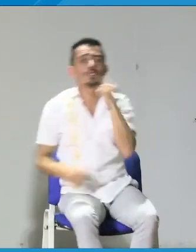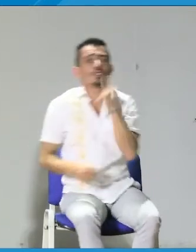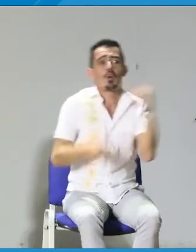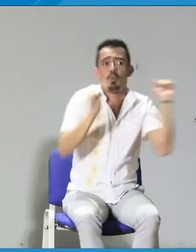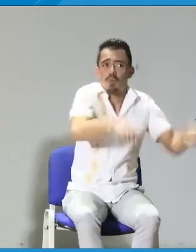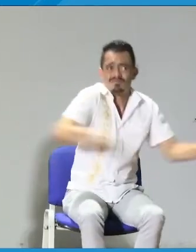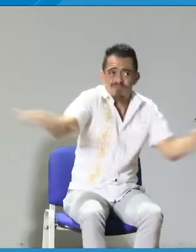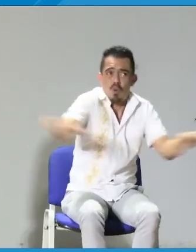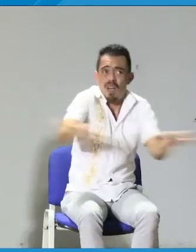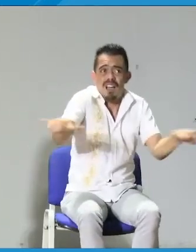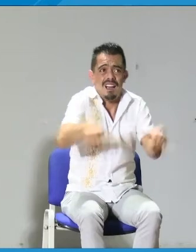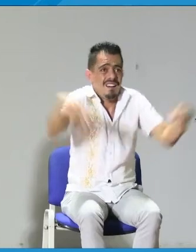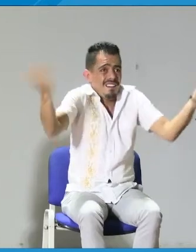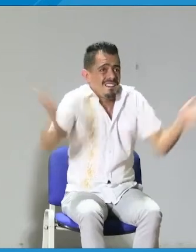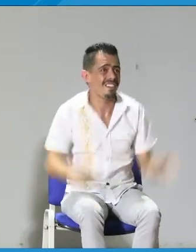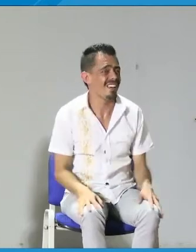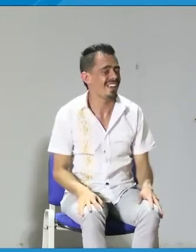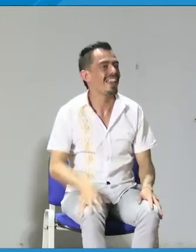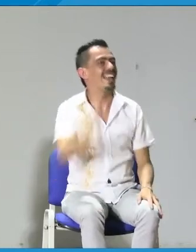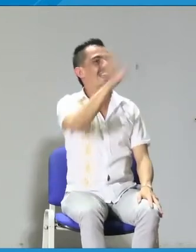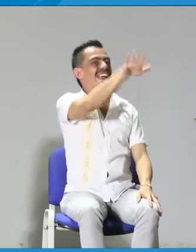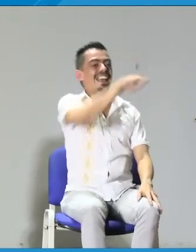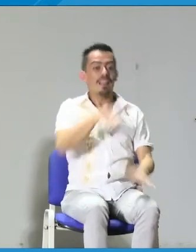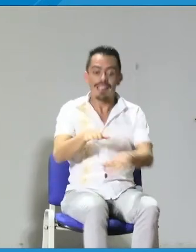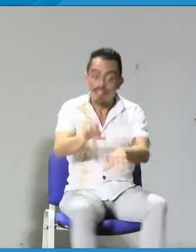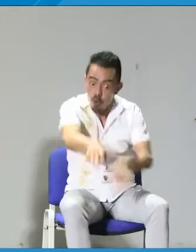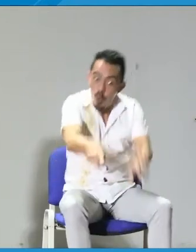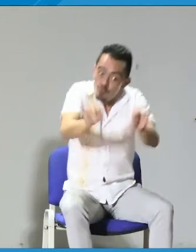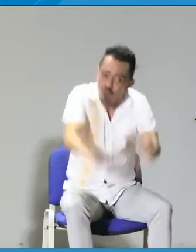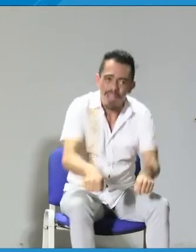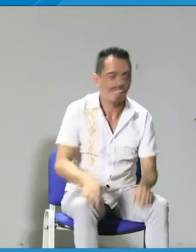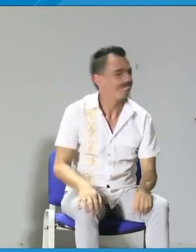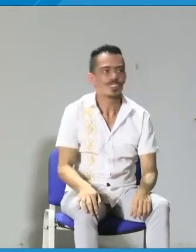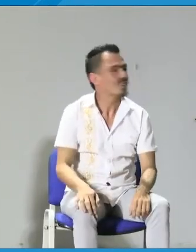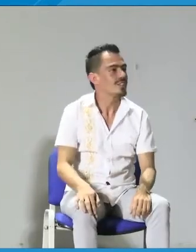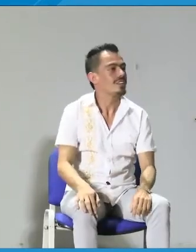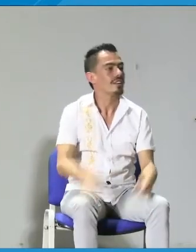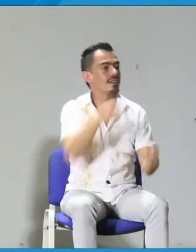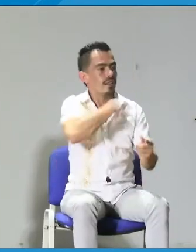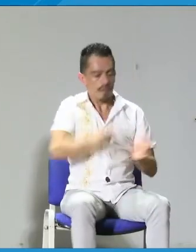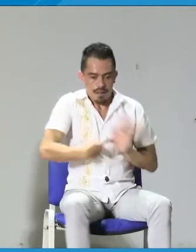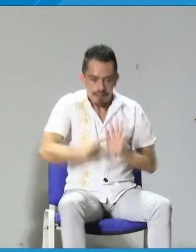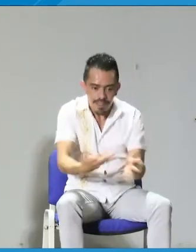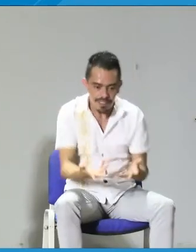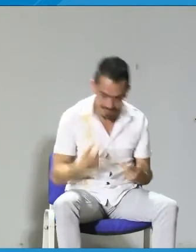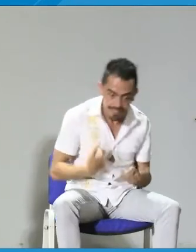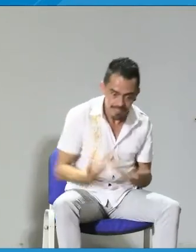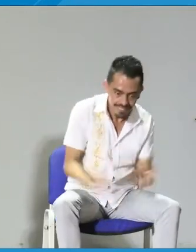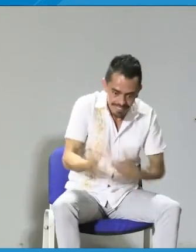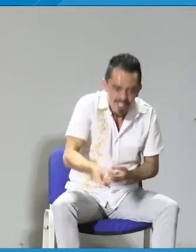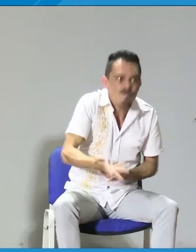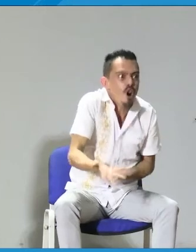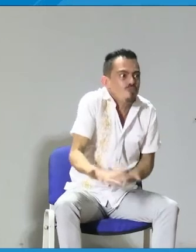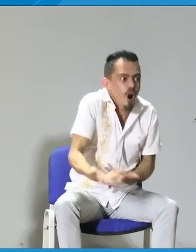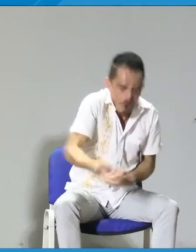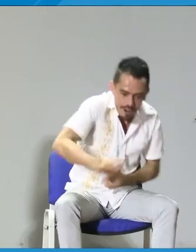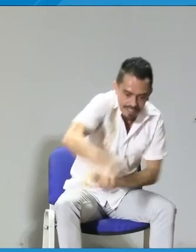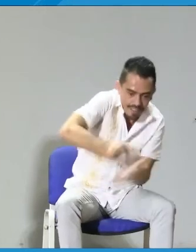nosotros sabemos que podemos, igual que los oyentes, obviamente. Entonces, pues cuando nos dicen que usted puede, sí,